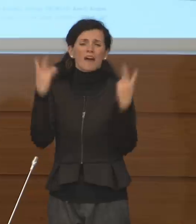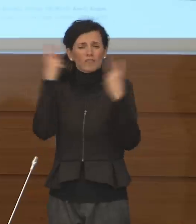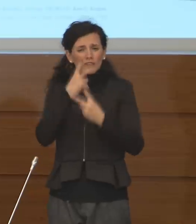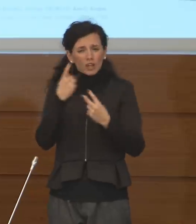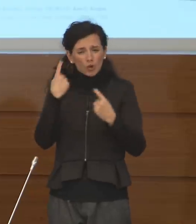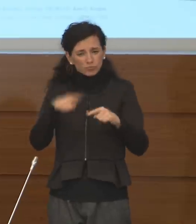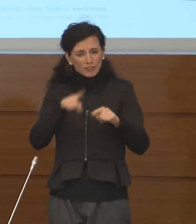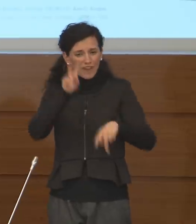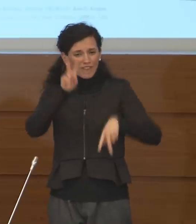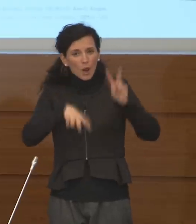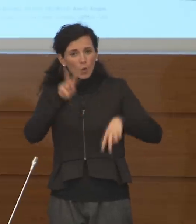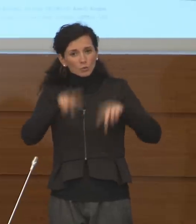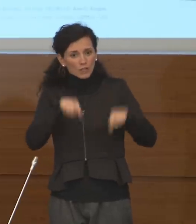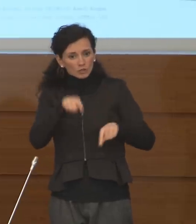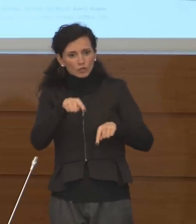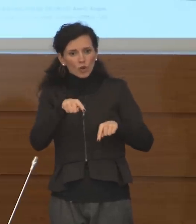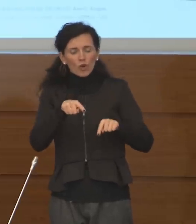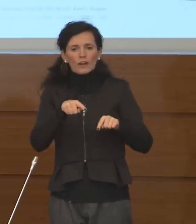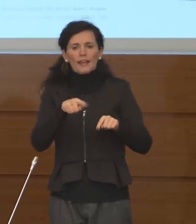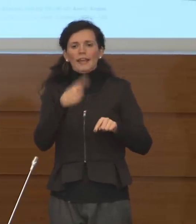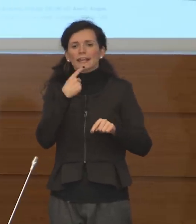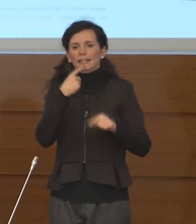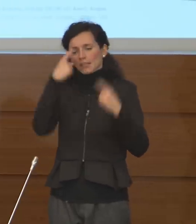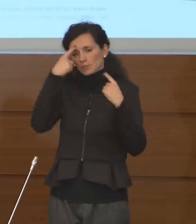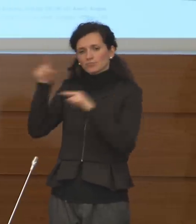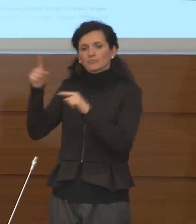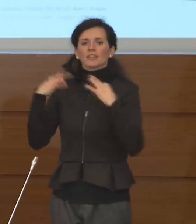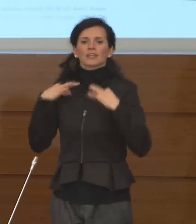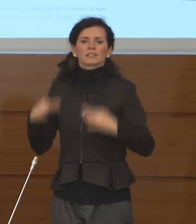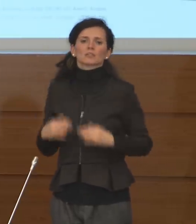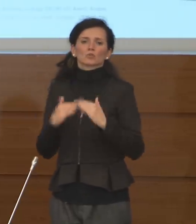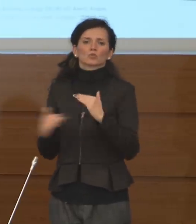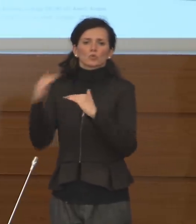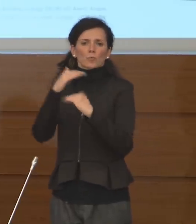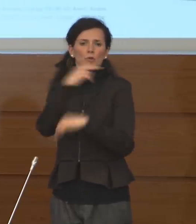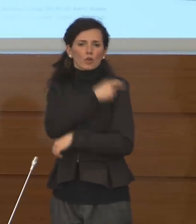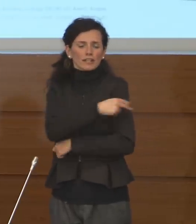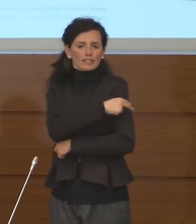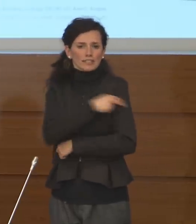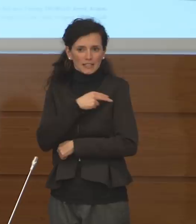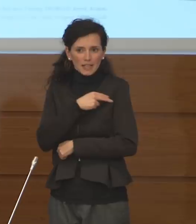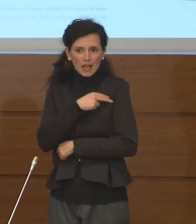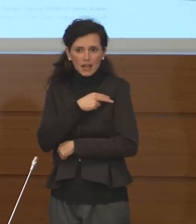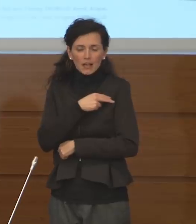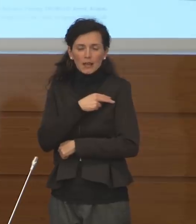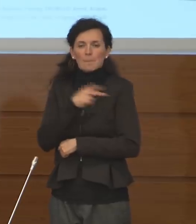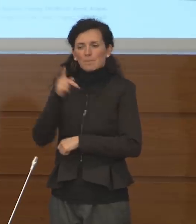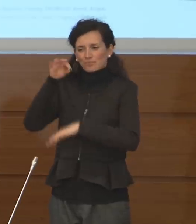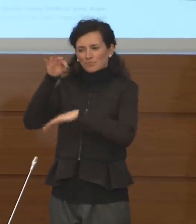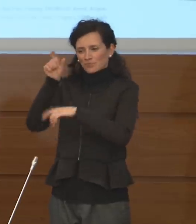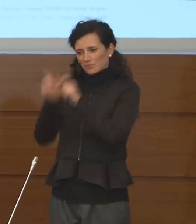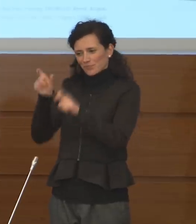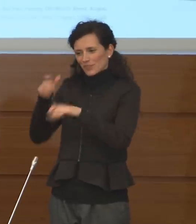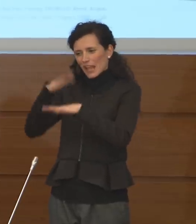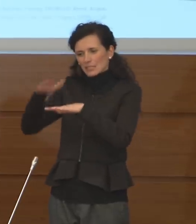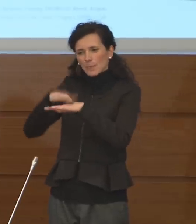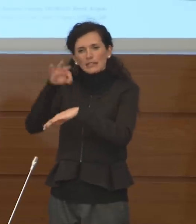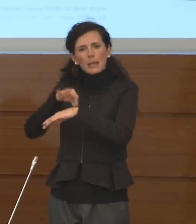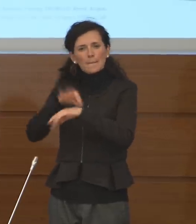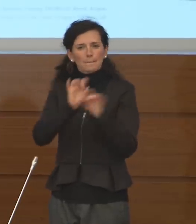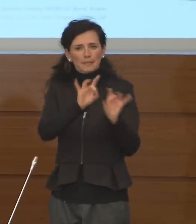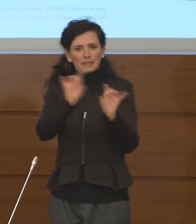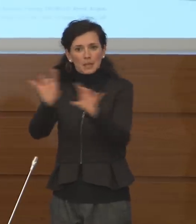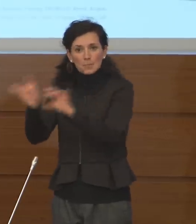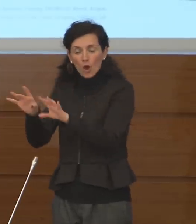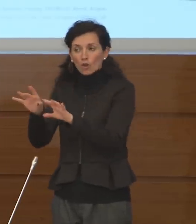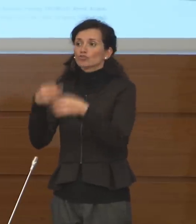stanno facendo in particolar modo gli istituti superiore della sanità e gli epidemiologi che ci potranno dire